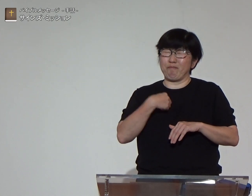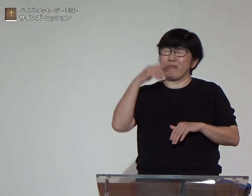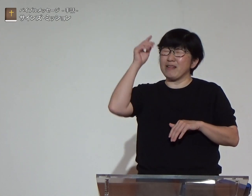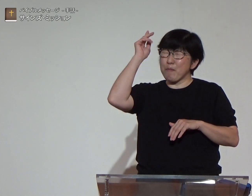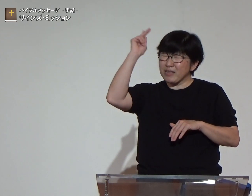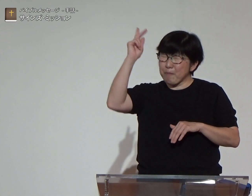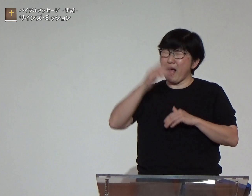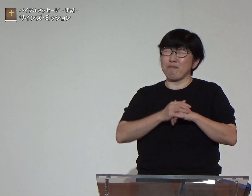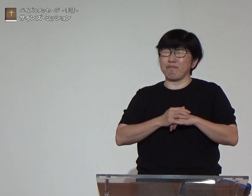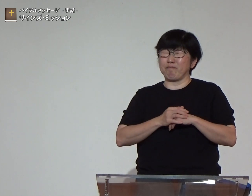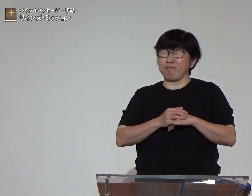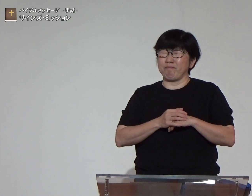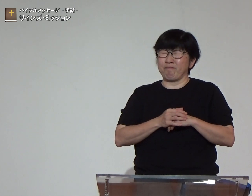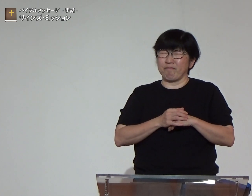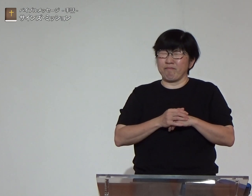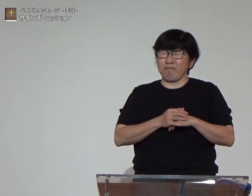どうか神様